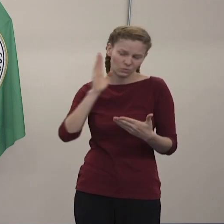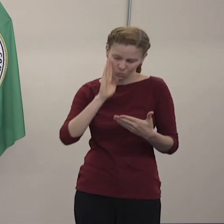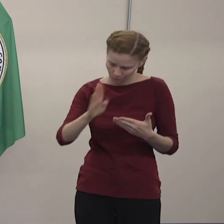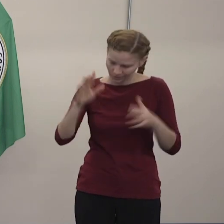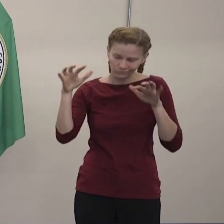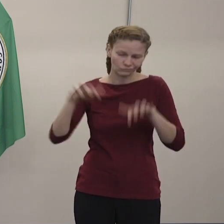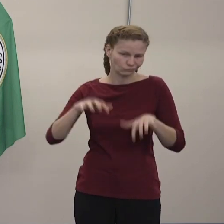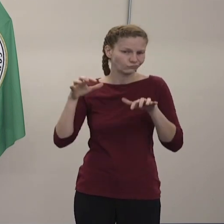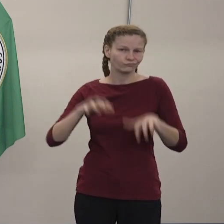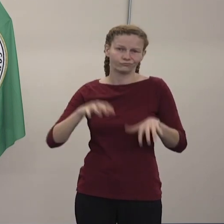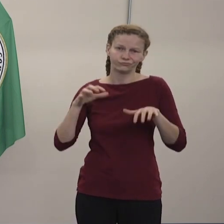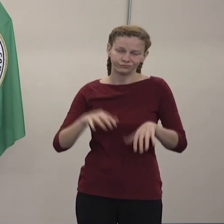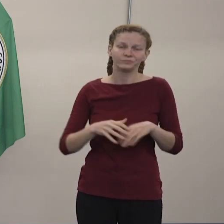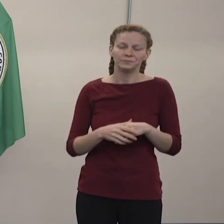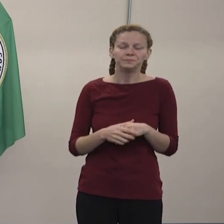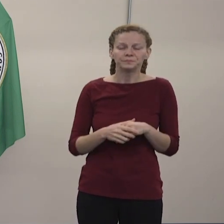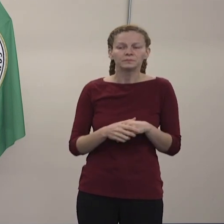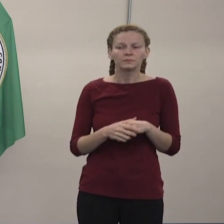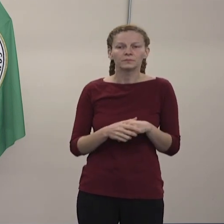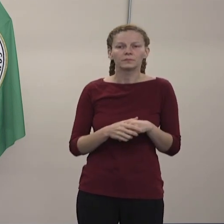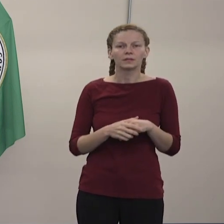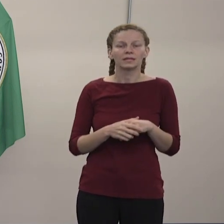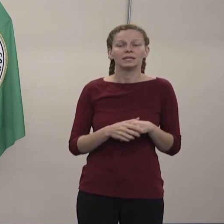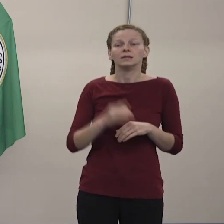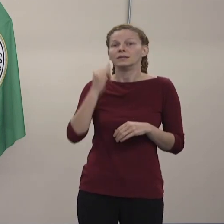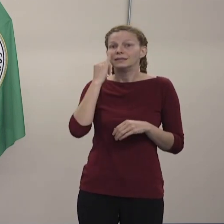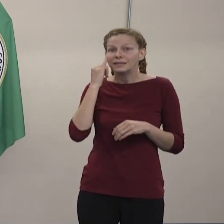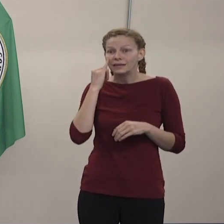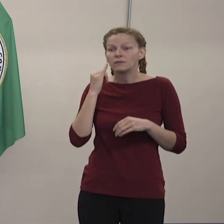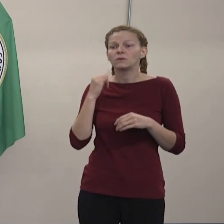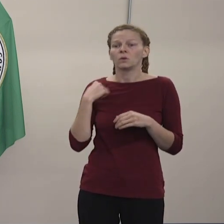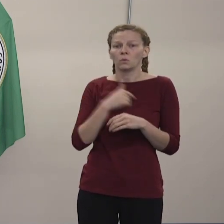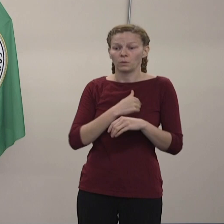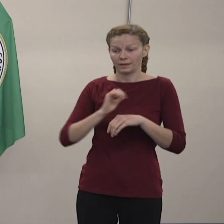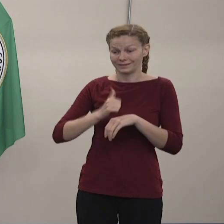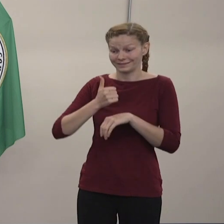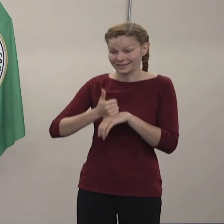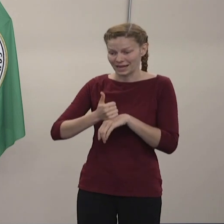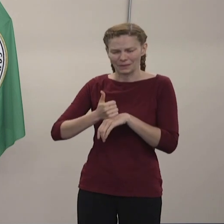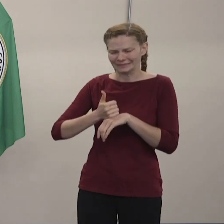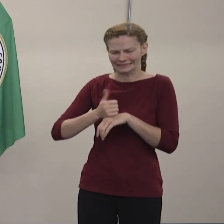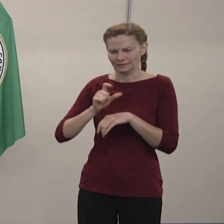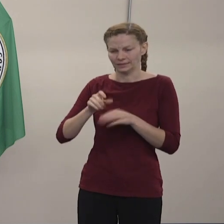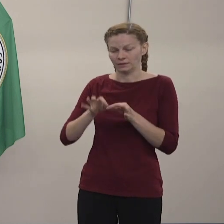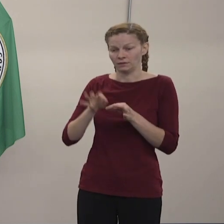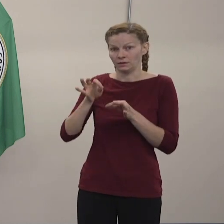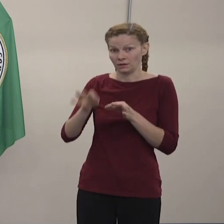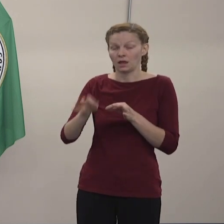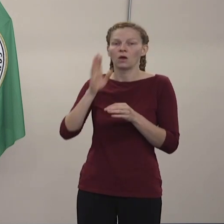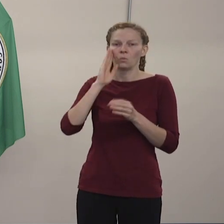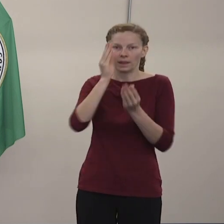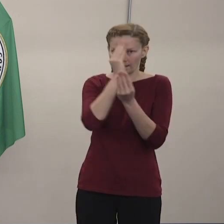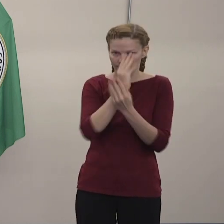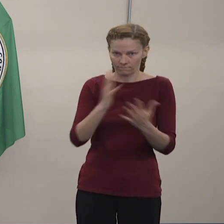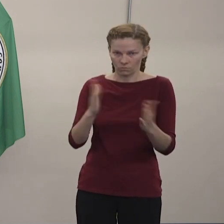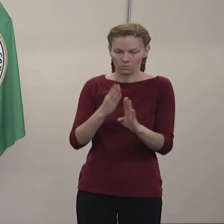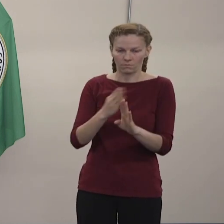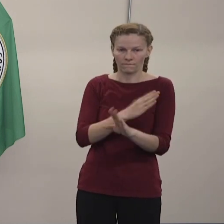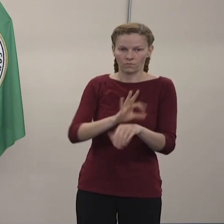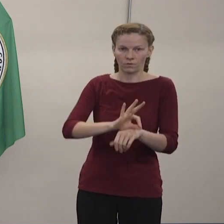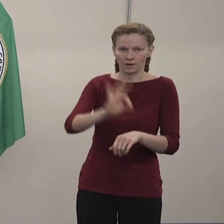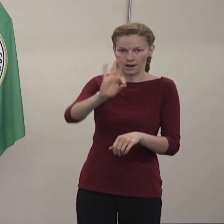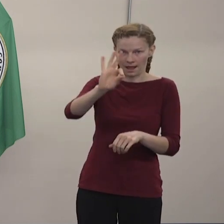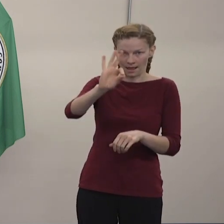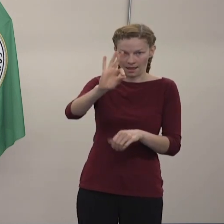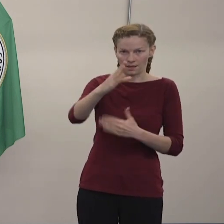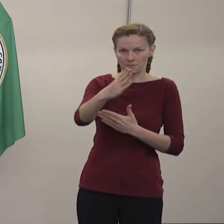llover toda esta semana. Si hay que cancelar o prosponer, notificaremos a esa comunidad a las 9 de